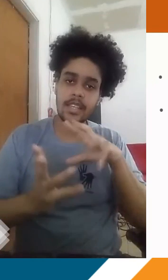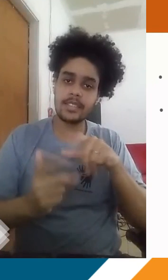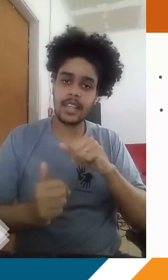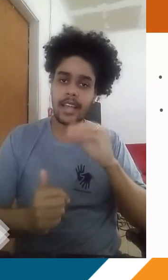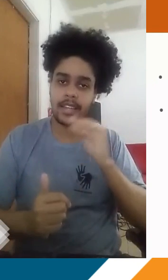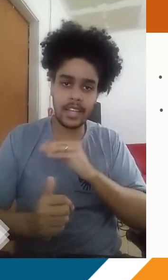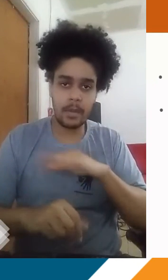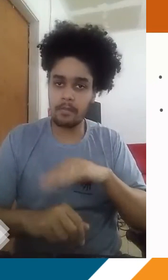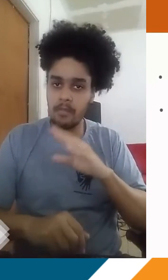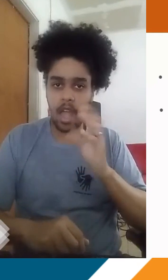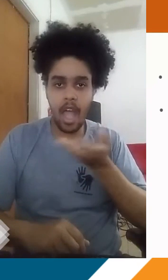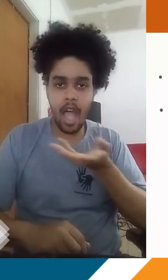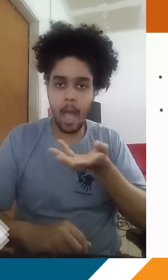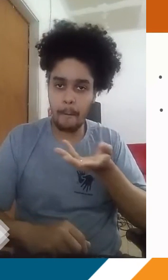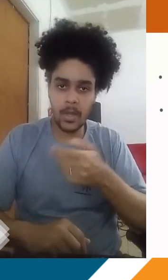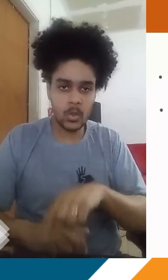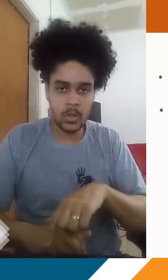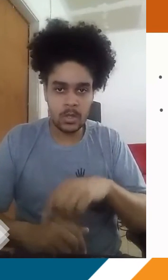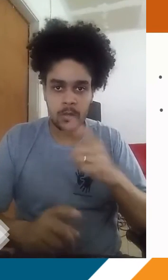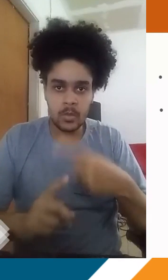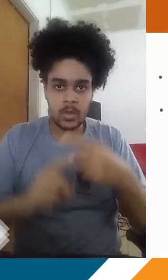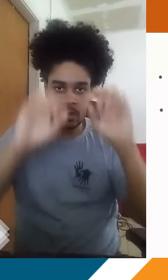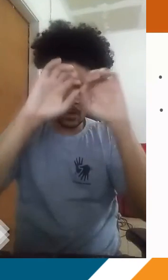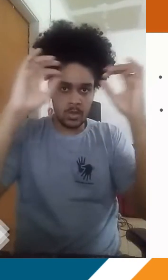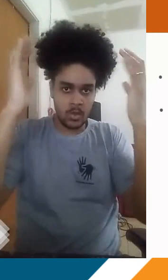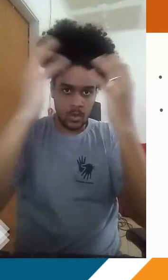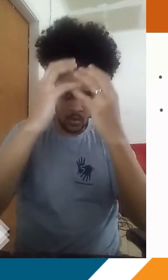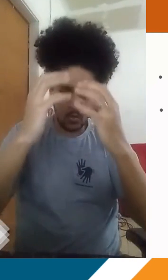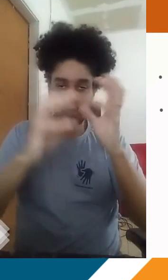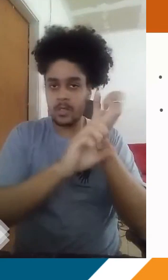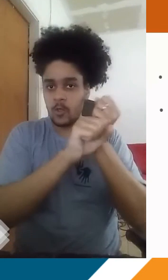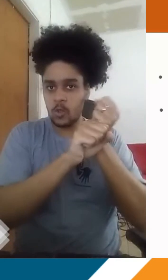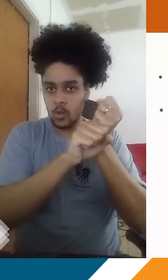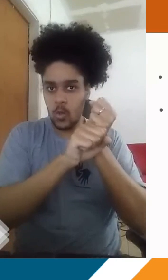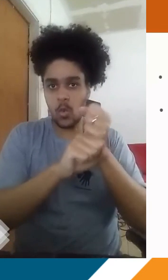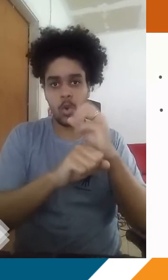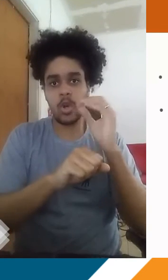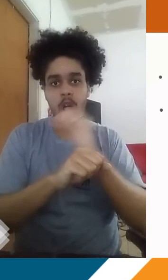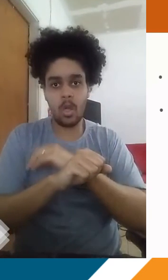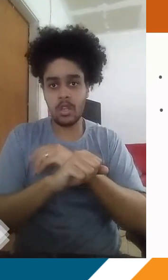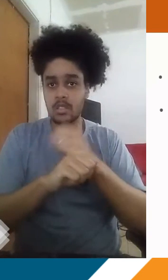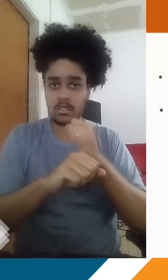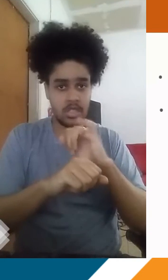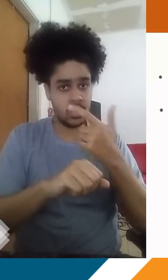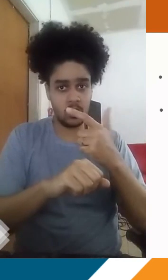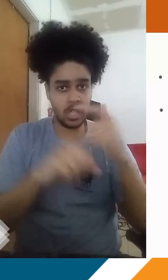se aquecendo muito mais rápido, porque as nuvens têm essa capacidade de segurar esse calor mesmo quando o sol vai embora. Se a gente não tem